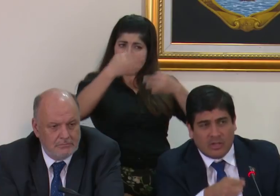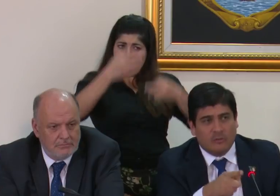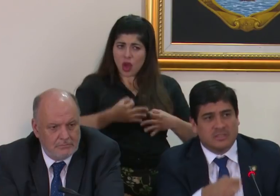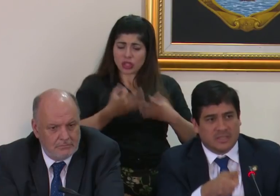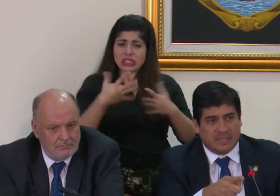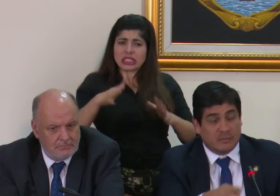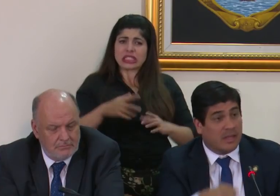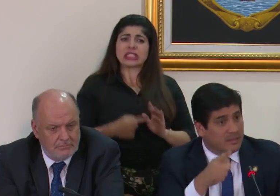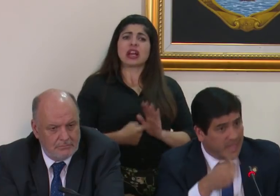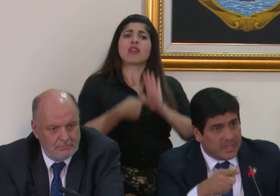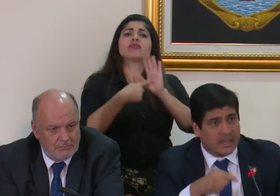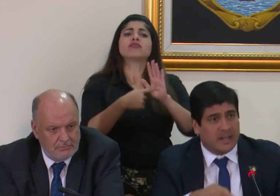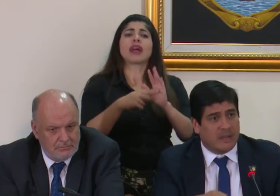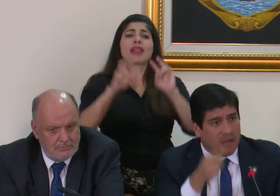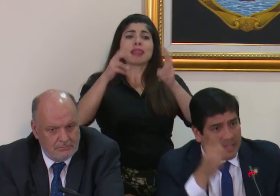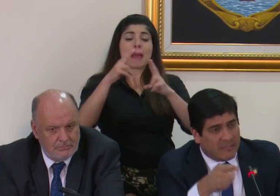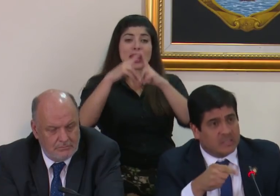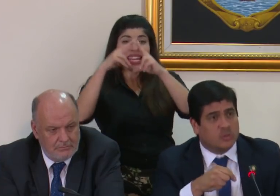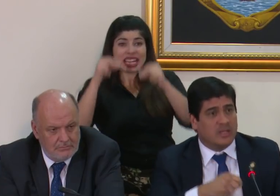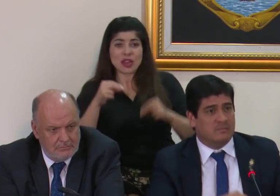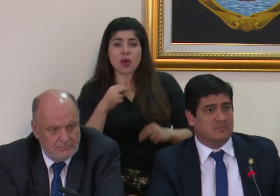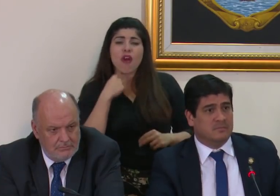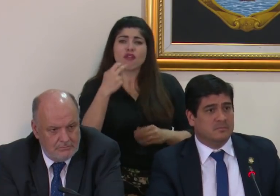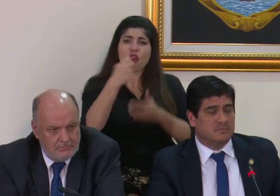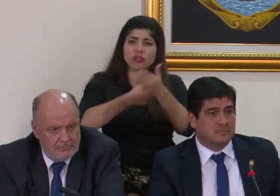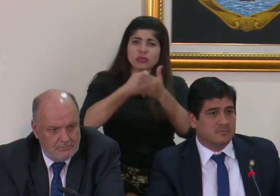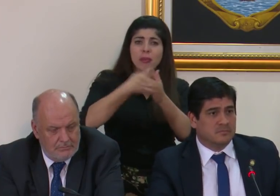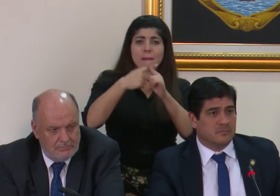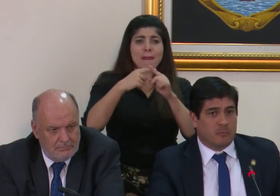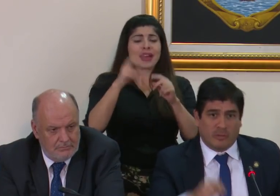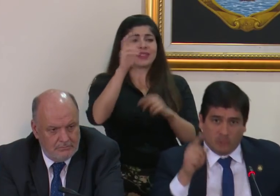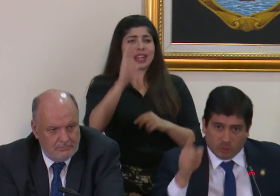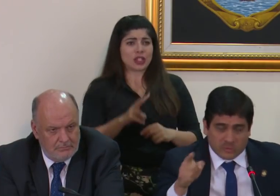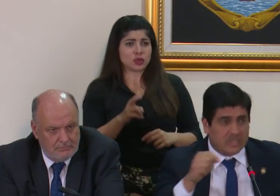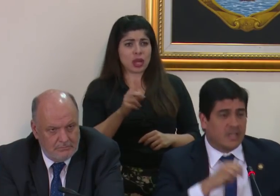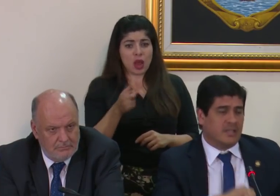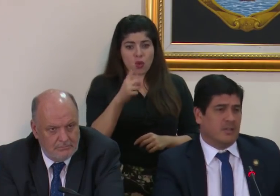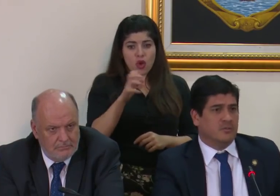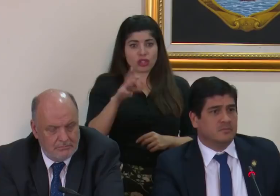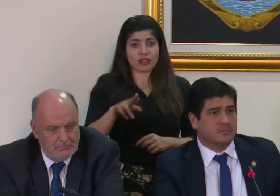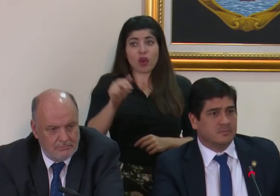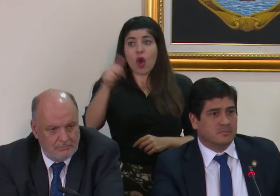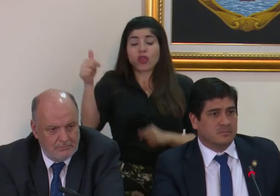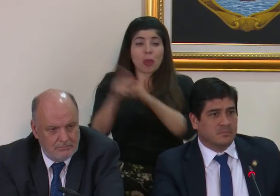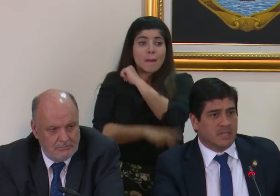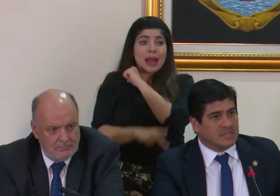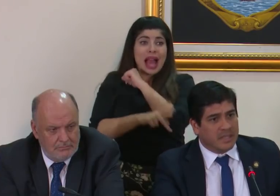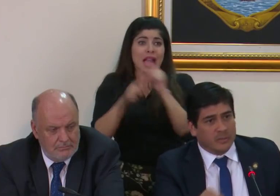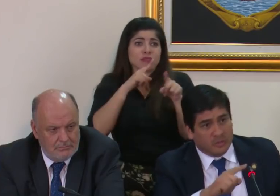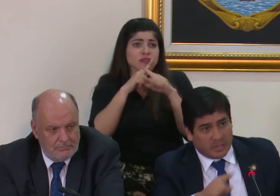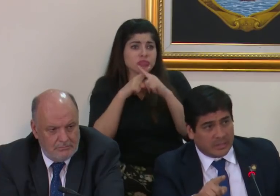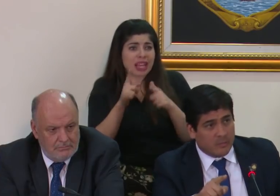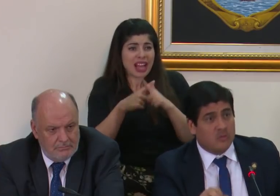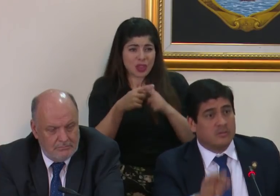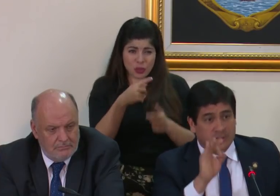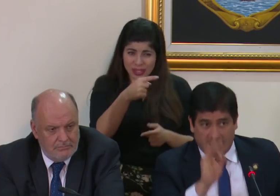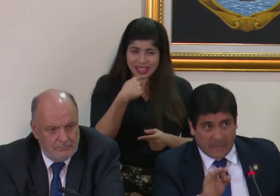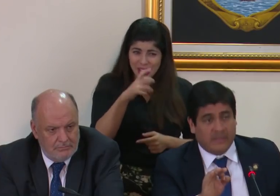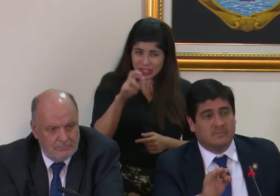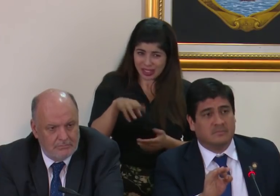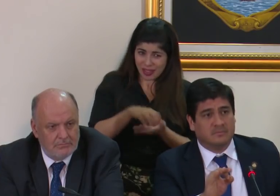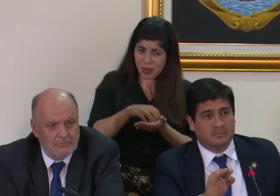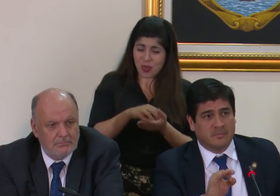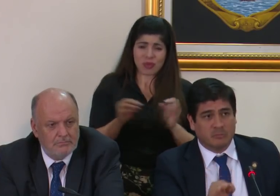levantado la voz en el tema de Nicaragua y de Venezuela cuando otros han callado así que de duditativo